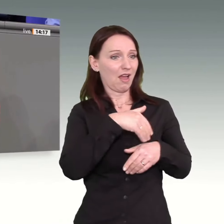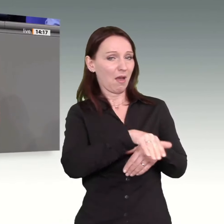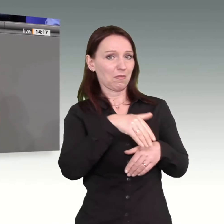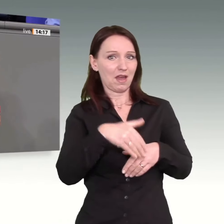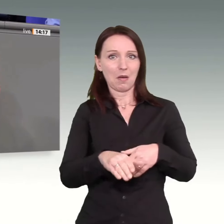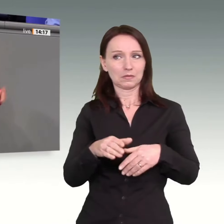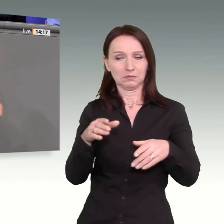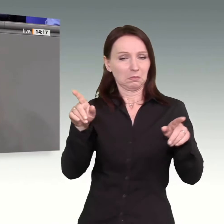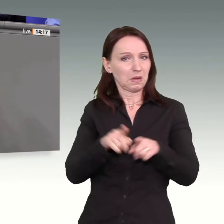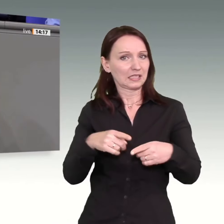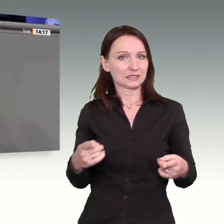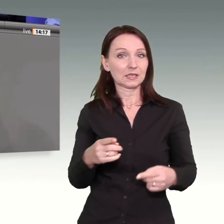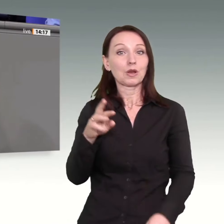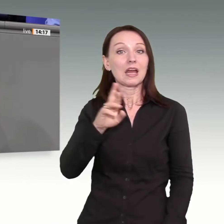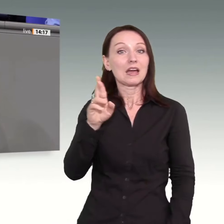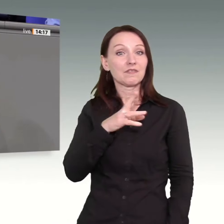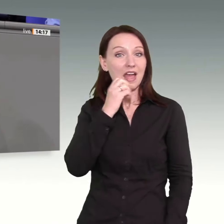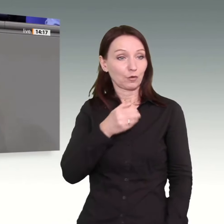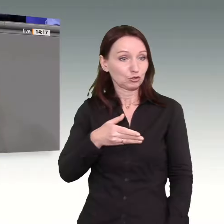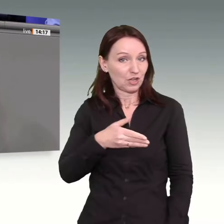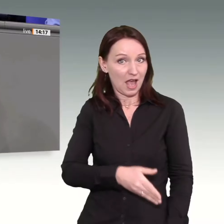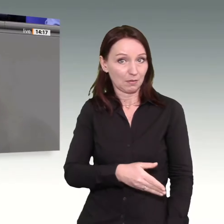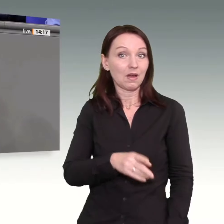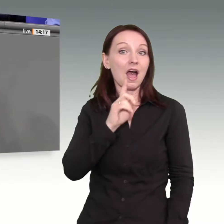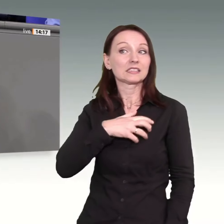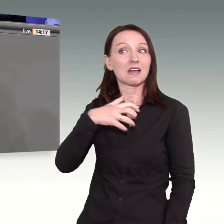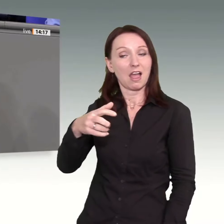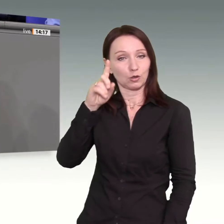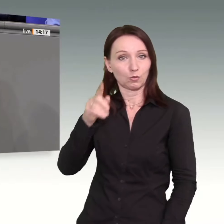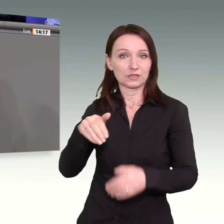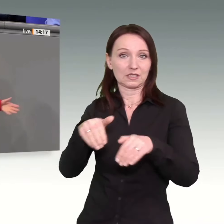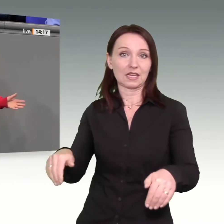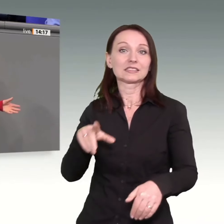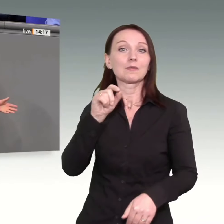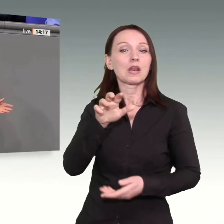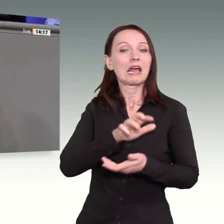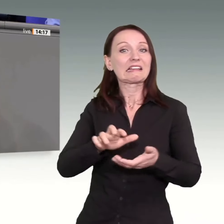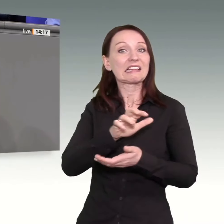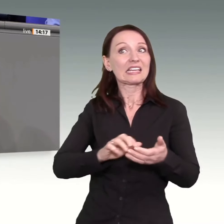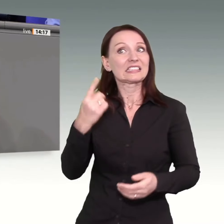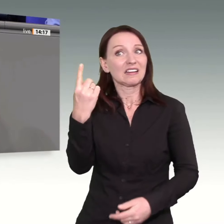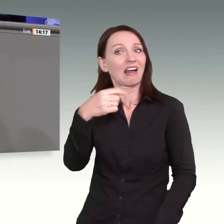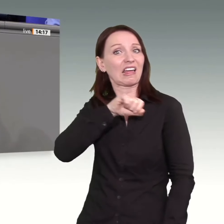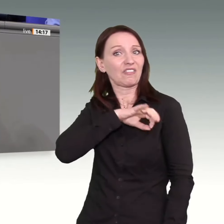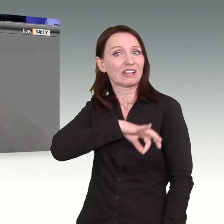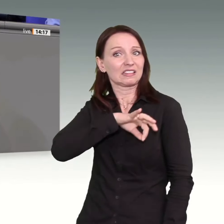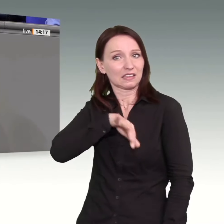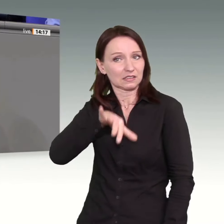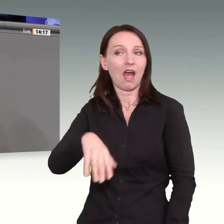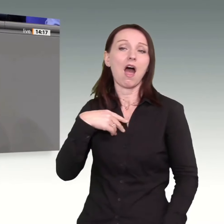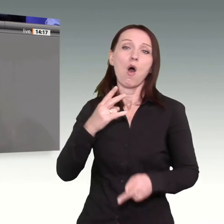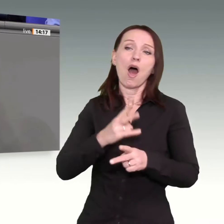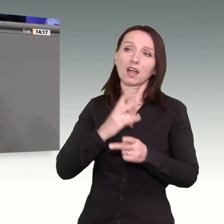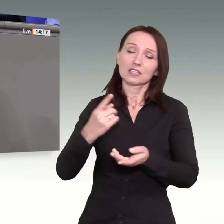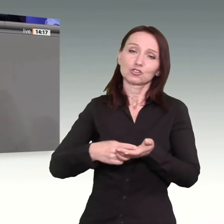begrenzen. Wir müssen endlich die Krisengewinne gerecht besteuern, meine Damen und Herren. Doch dazu ist diese Bundesregierung bisher nicht bereit.